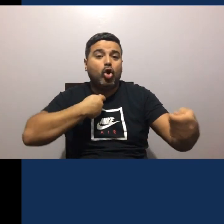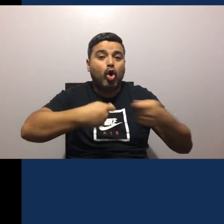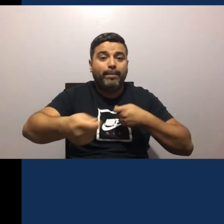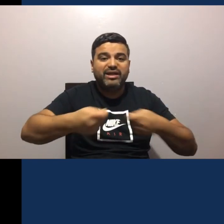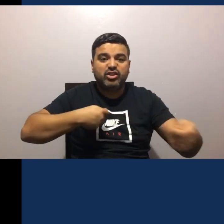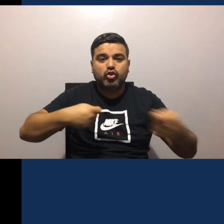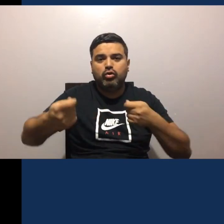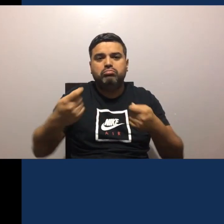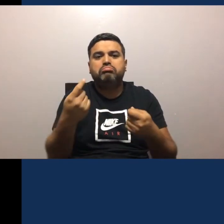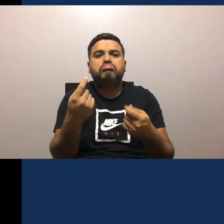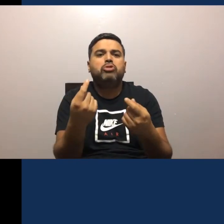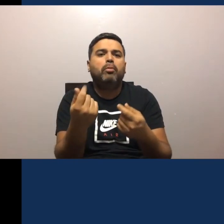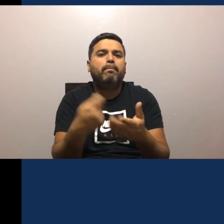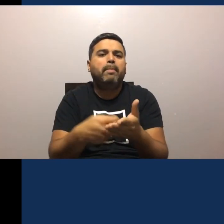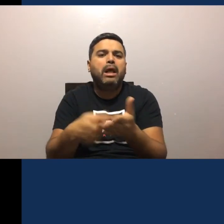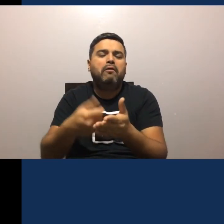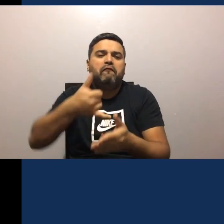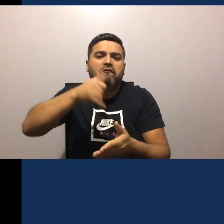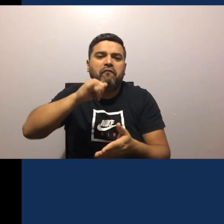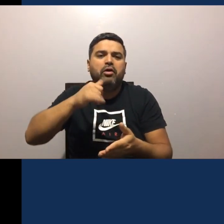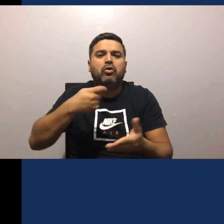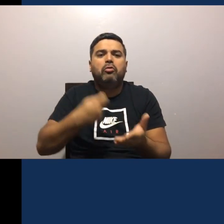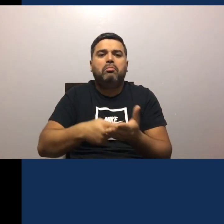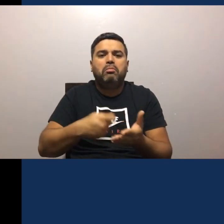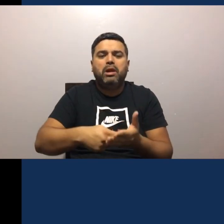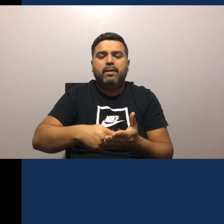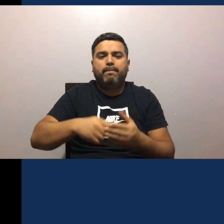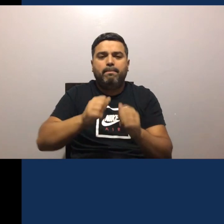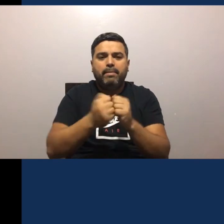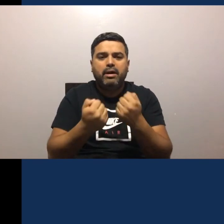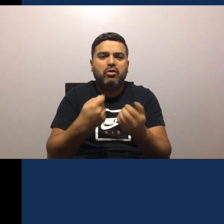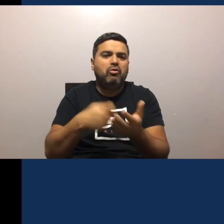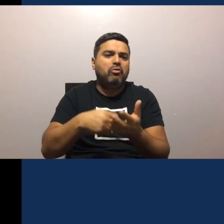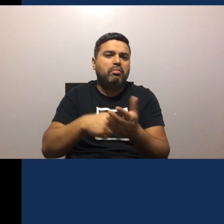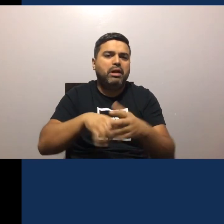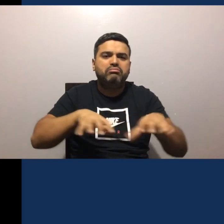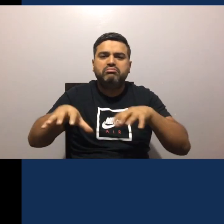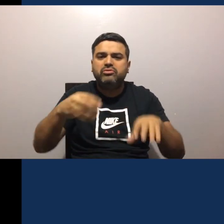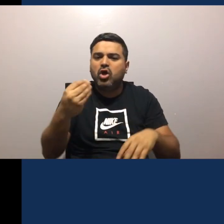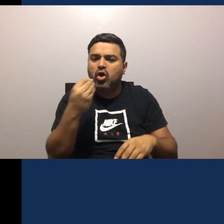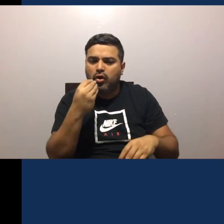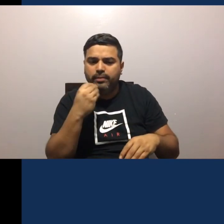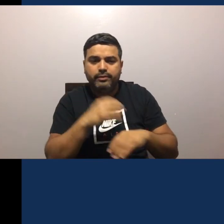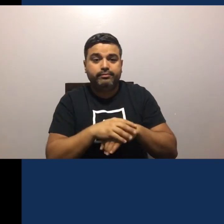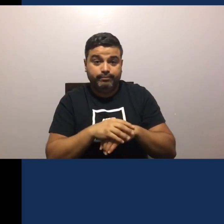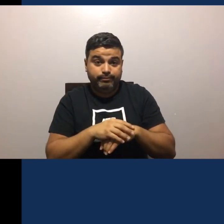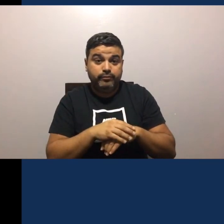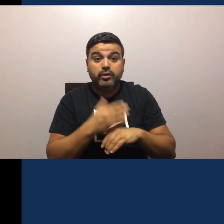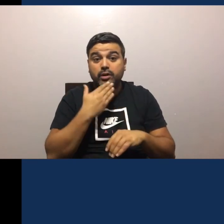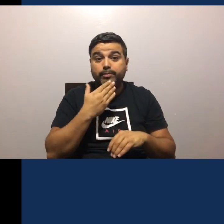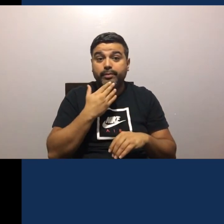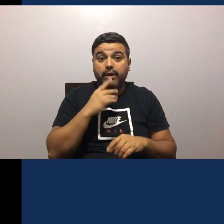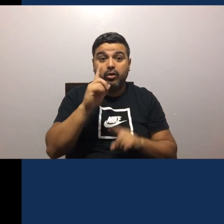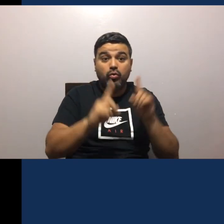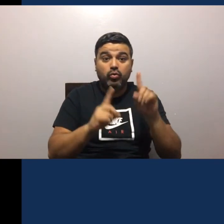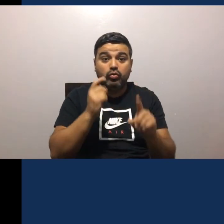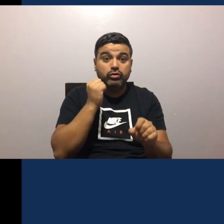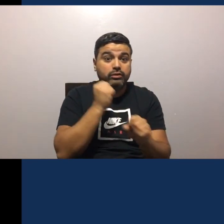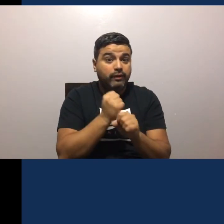También En el comercio Cuando vas a comprar Bebida Pan O algún Otro alimento